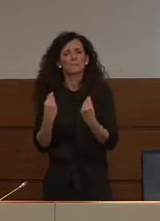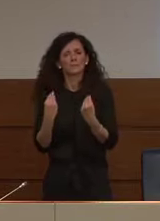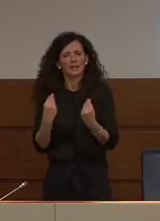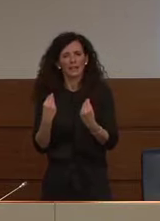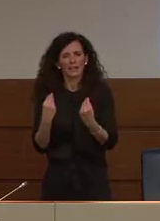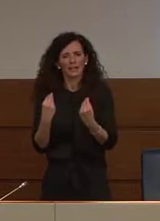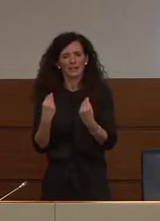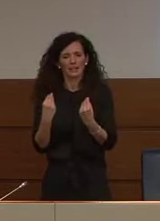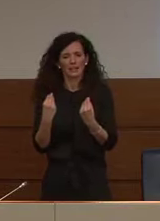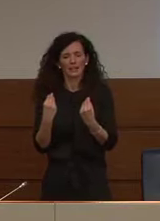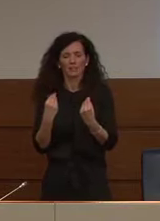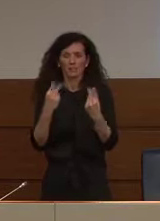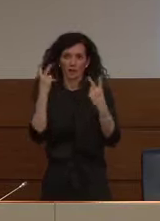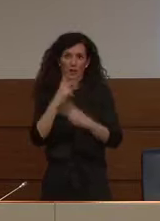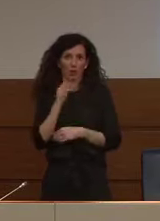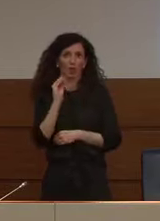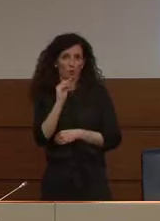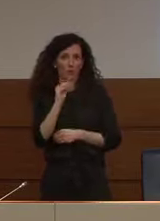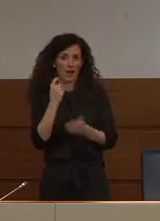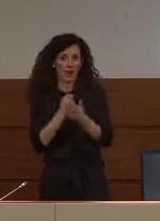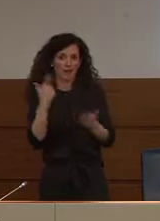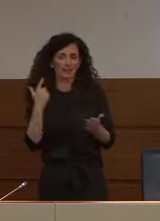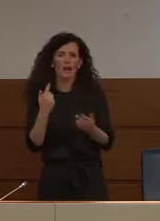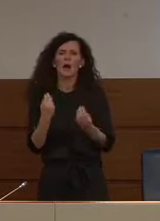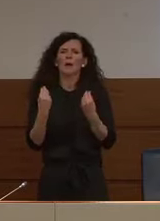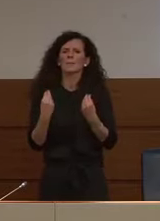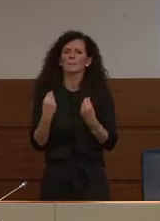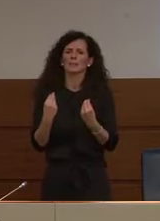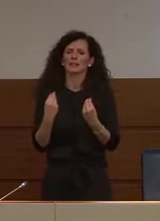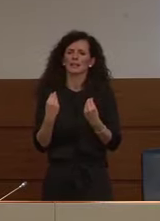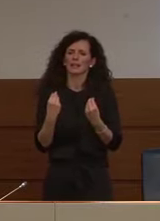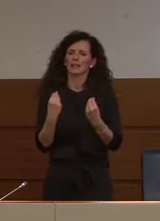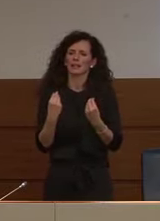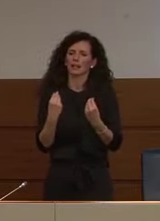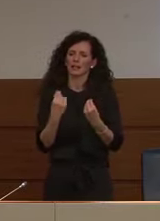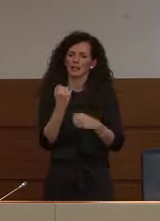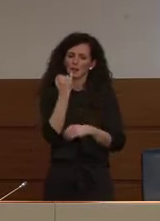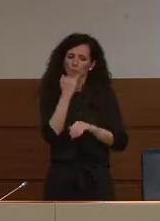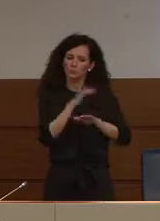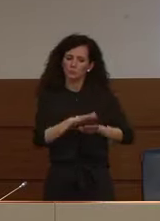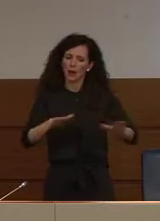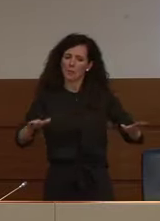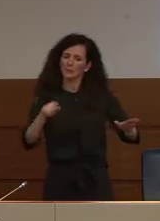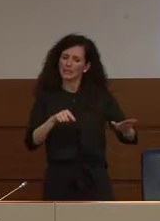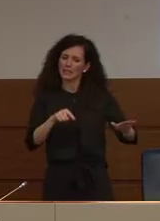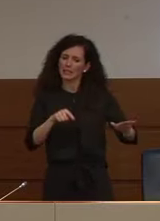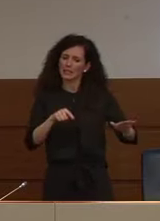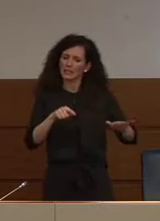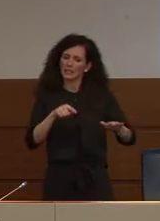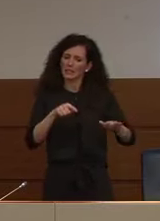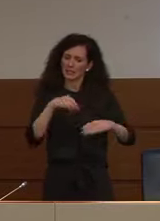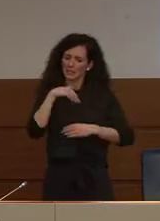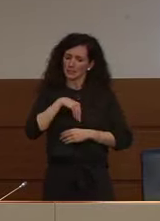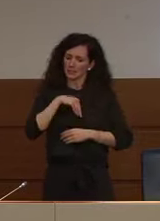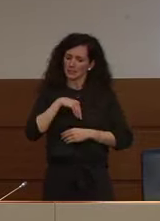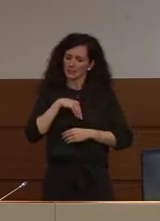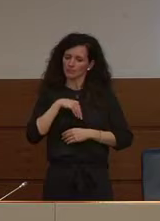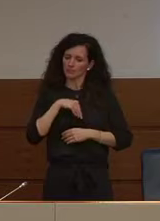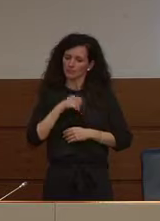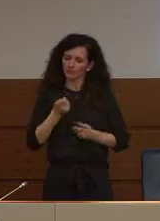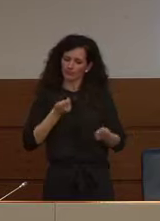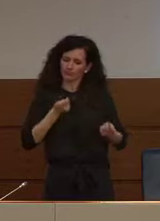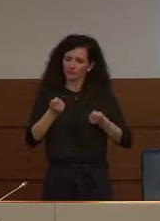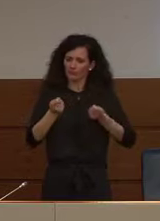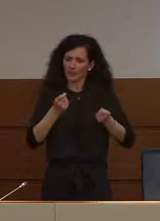la grande domanda è perché i bambini hanno una miglior capacità di gestire